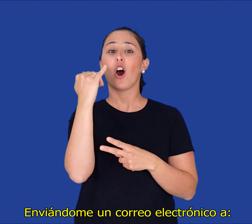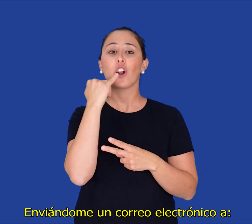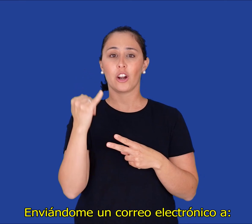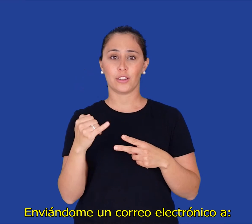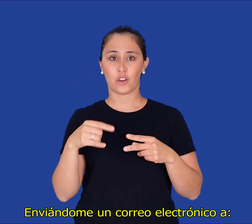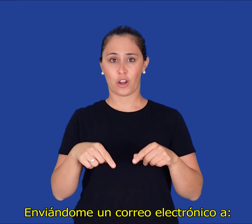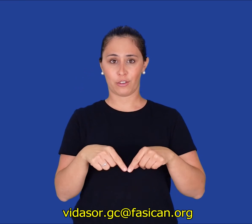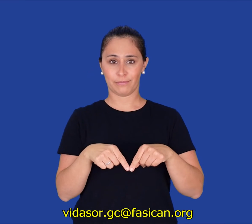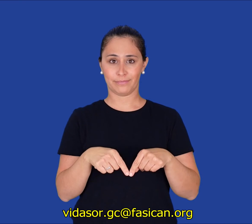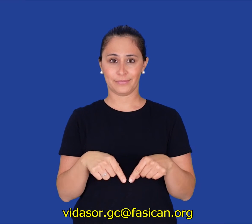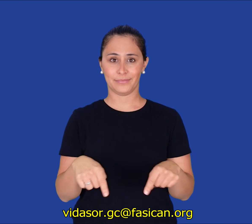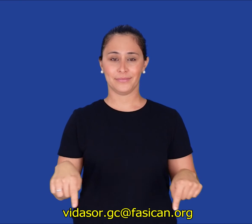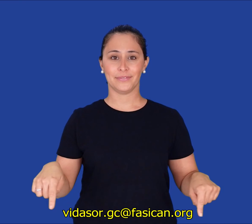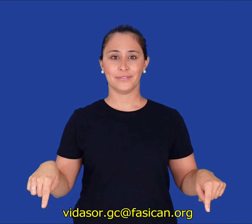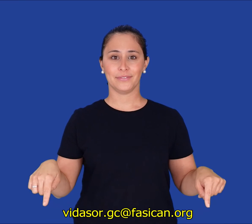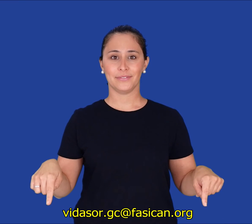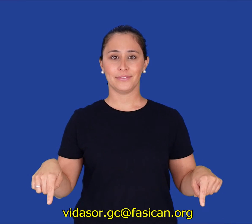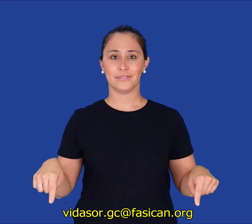Antonio Machado, Biglietti, número 1.